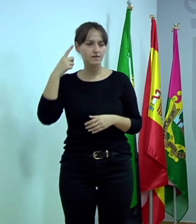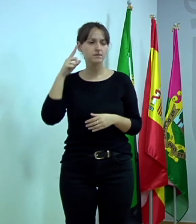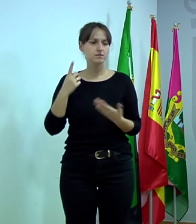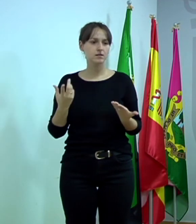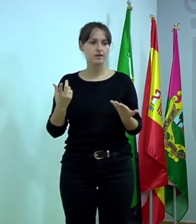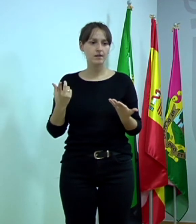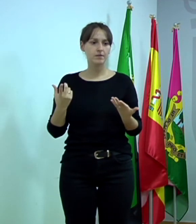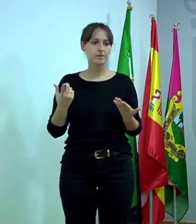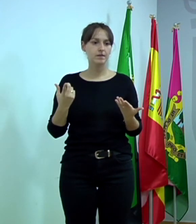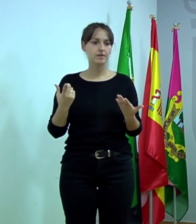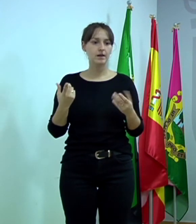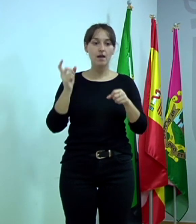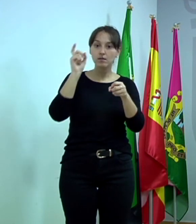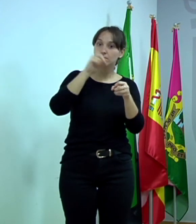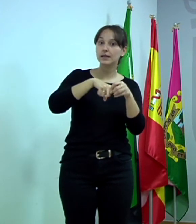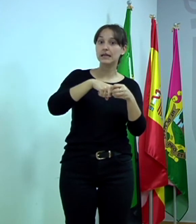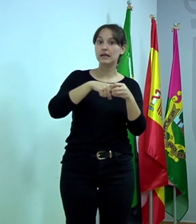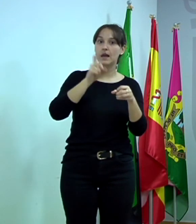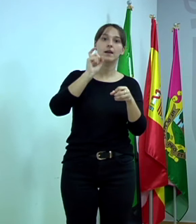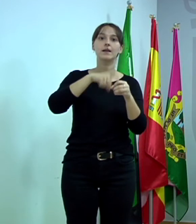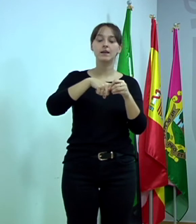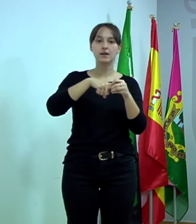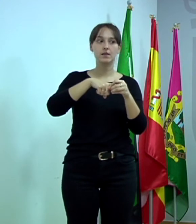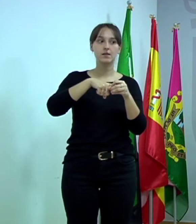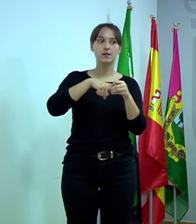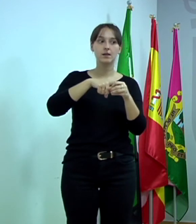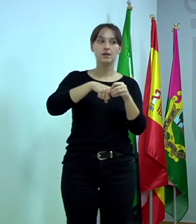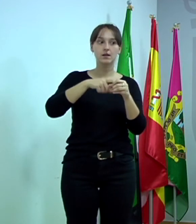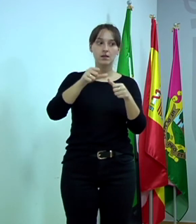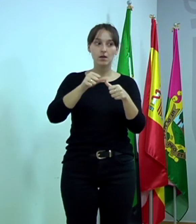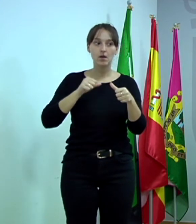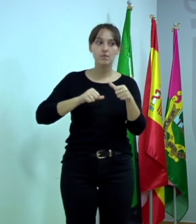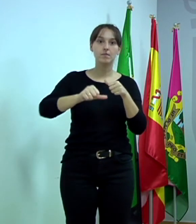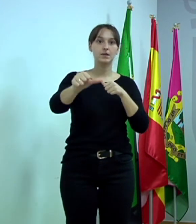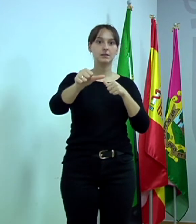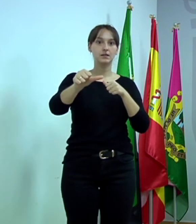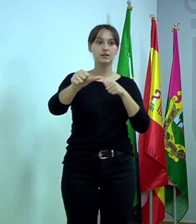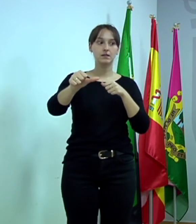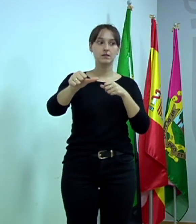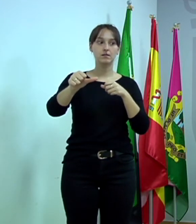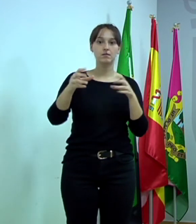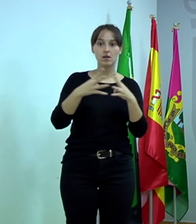hacer la inscripción, porque ahora mismo en la página web municipal no hay ningún enlace.